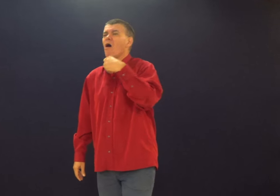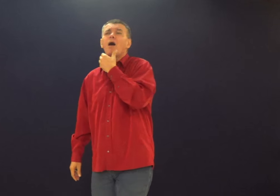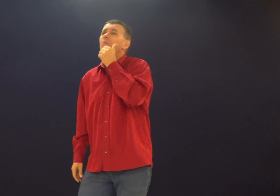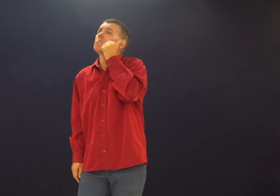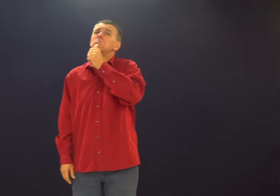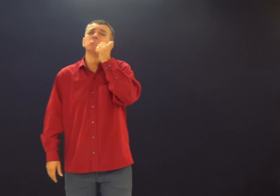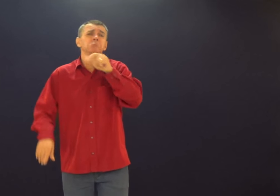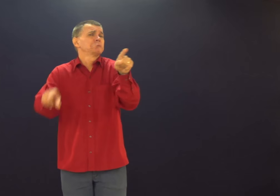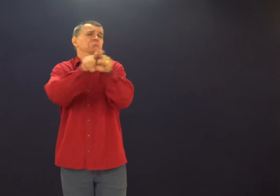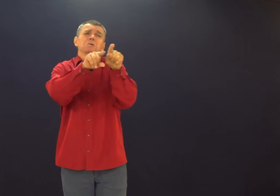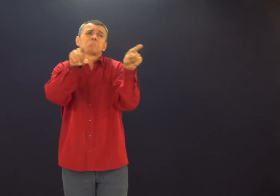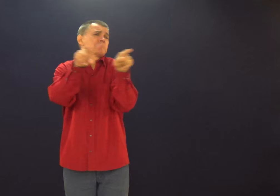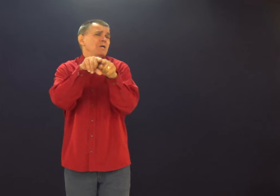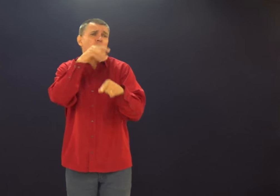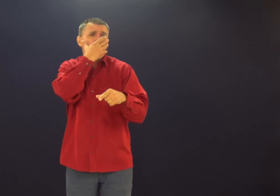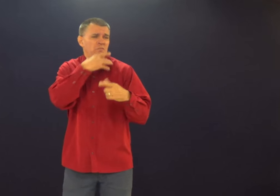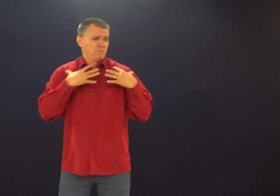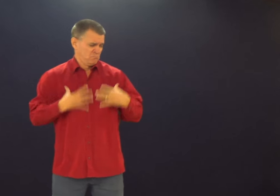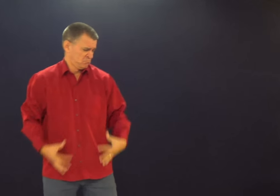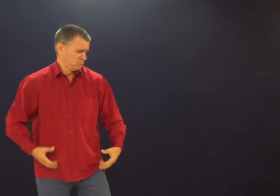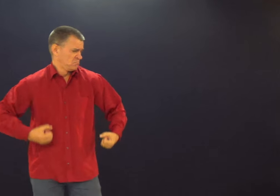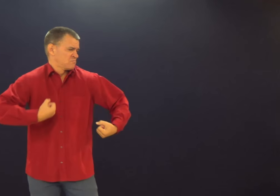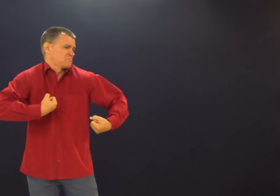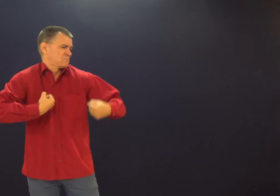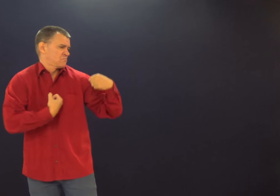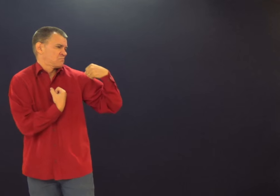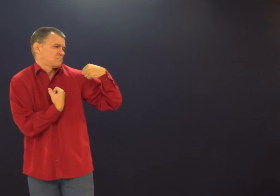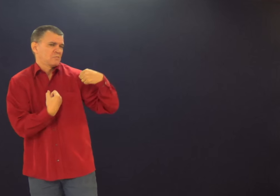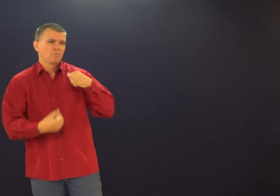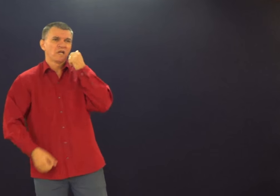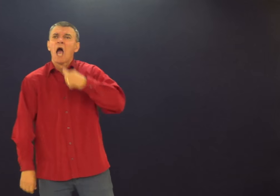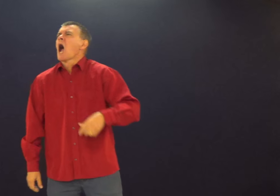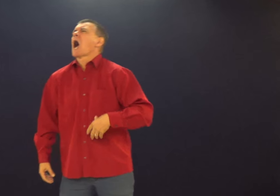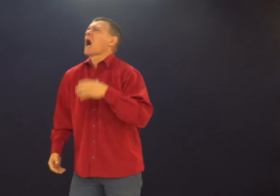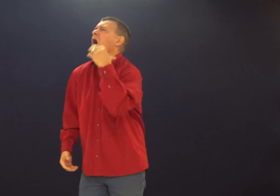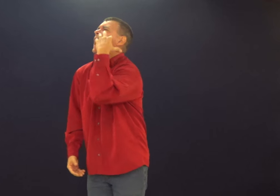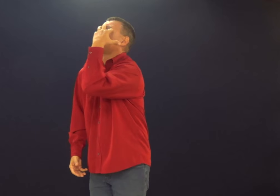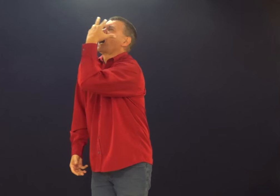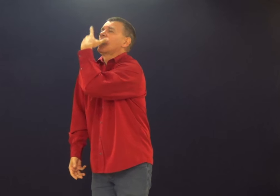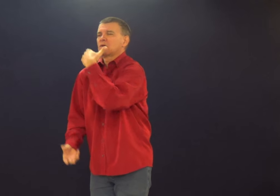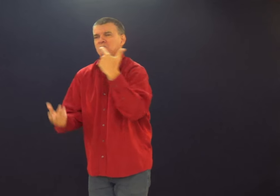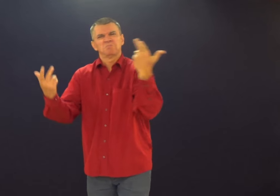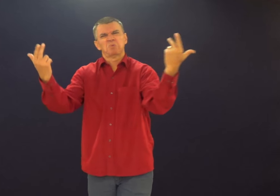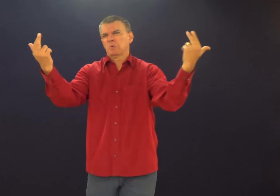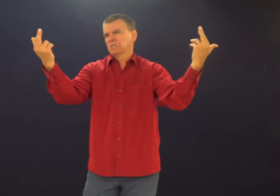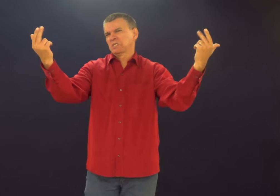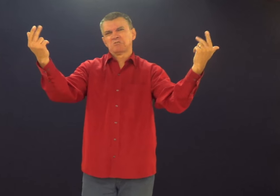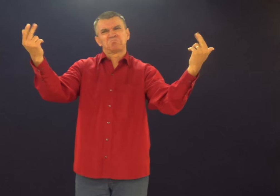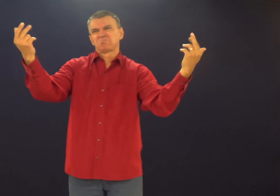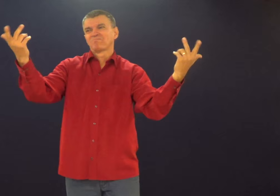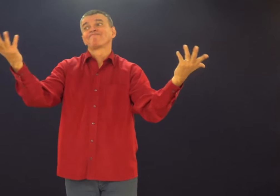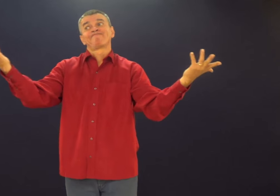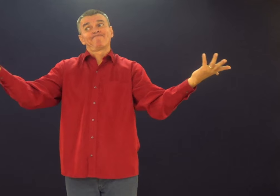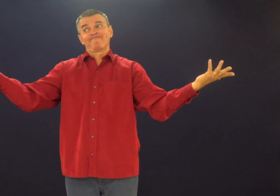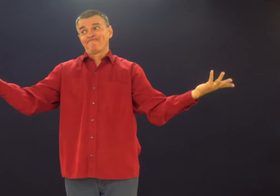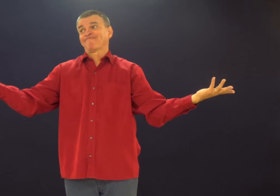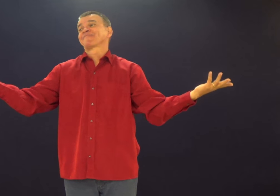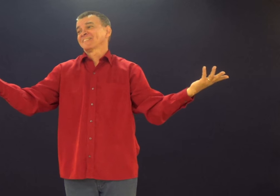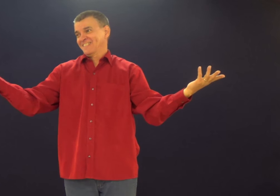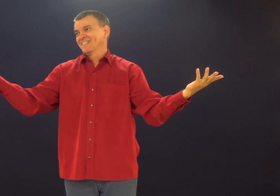Claro que vai. É a mesma coisa. Não acontece só do mesmo lado. Não acontece dos dois lados. Né? As pessoas são